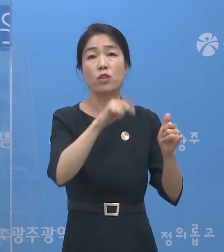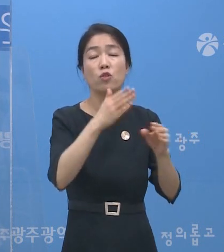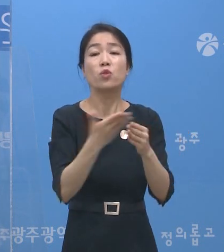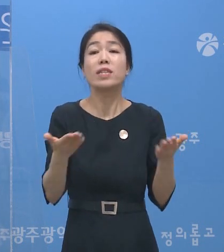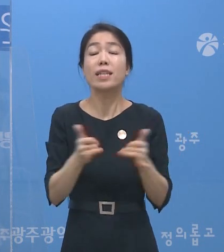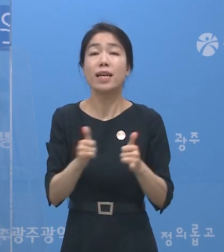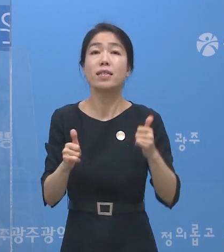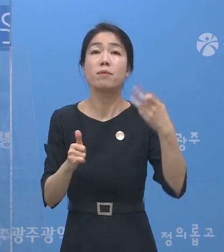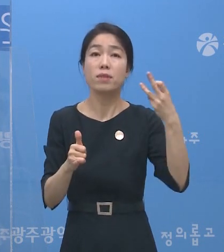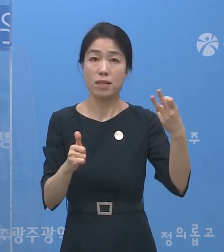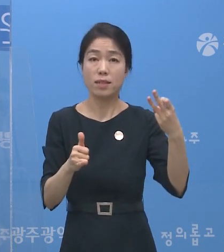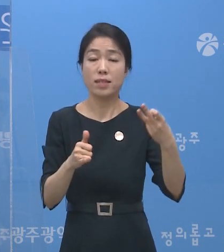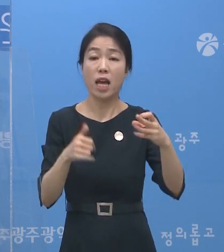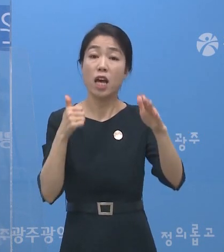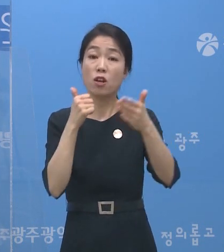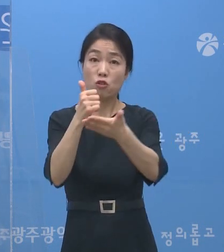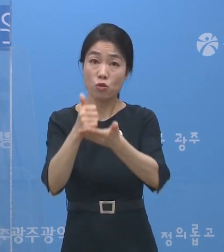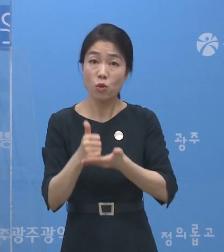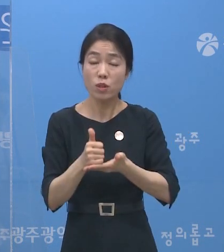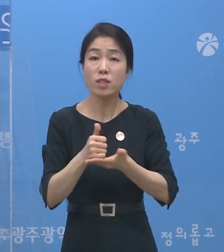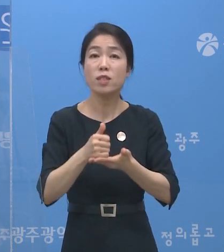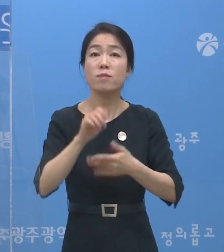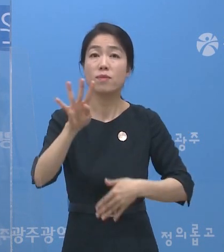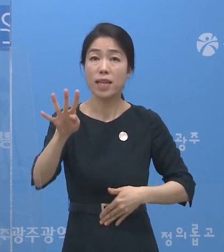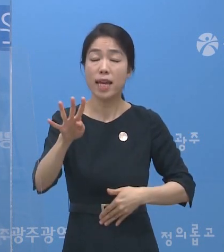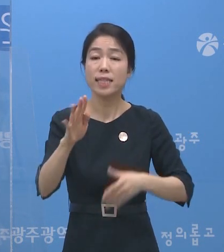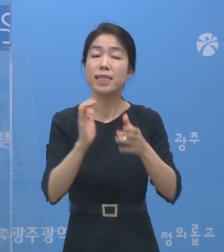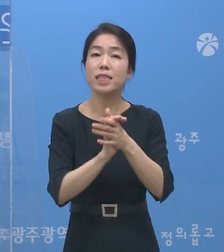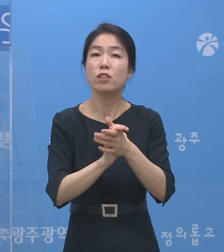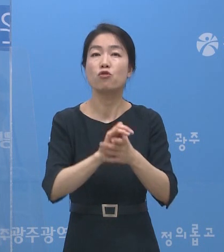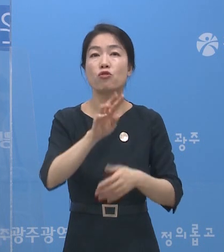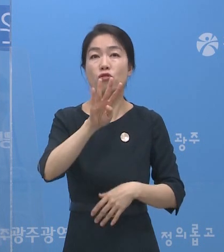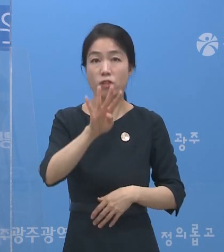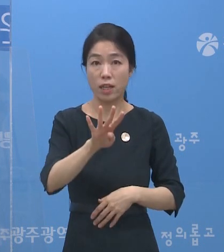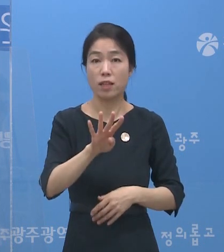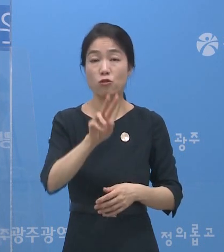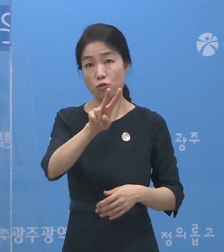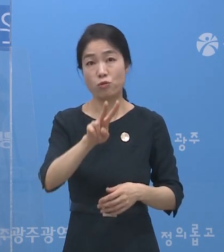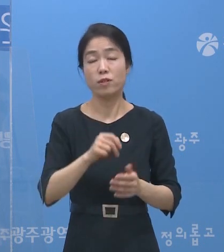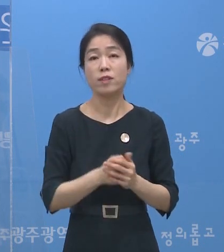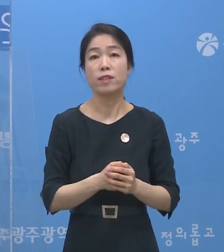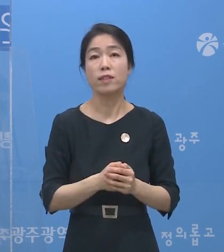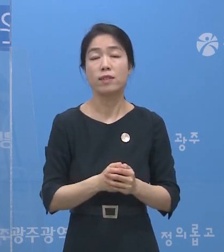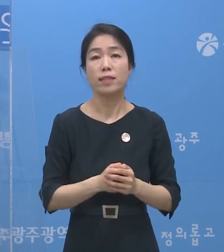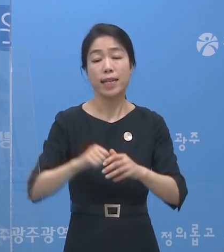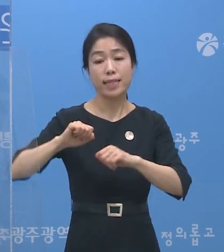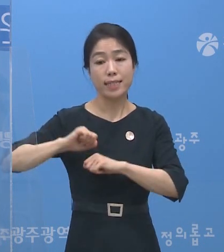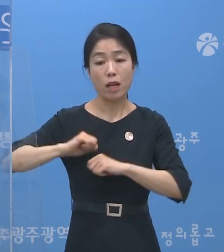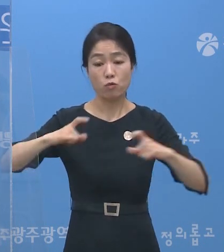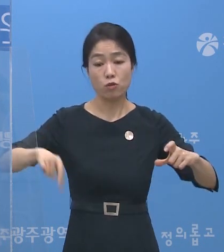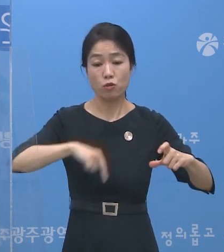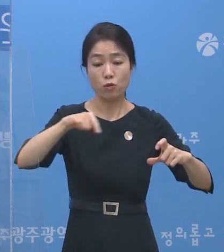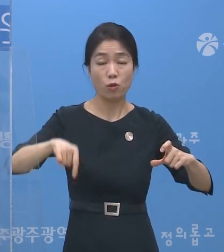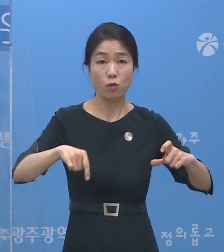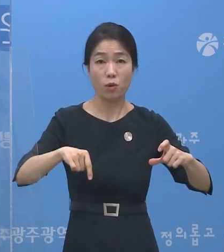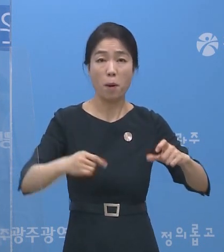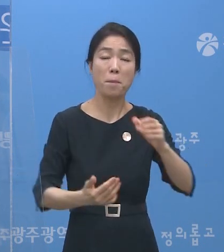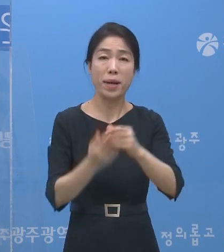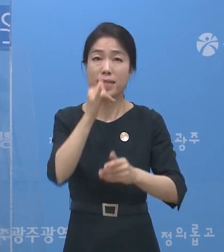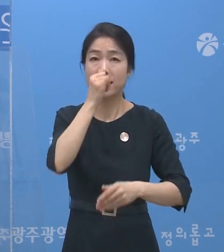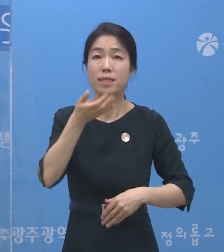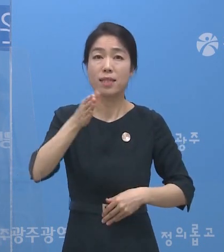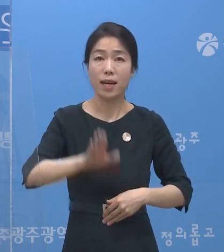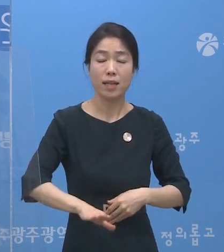종사자가 13명, 이용자가 4명이고 지인이 2명입니다. 따라서 지금 주로 상무지구를 중심으로 발생을 하고 있긴 하지만